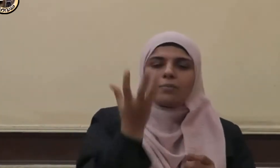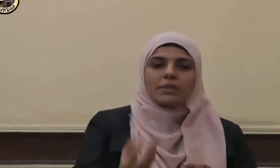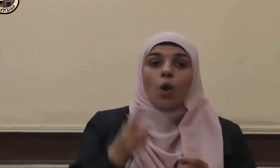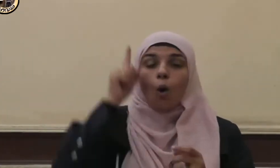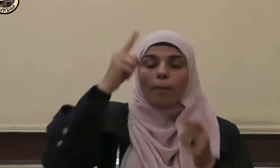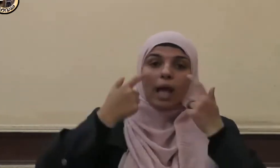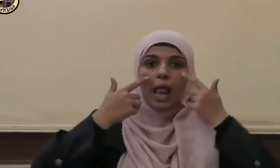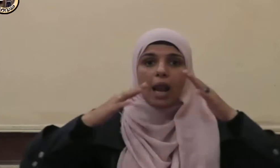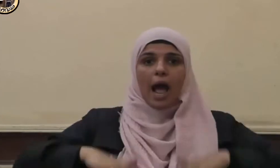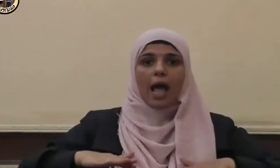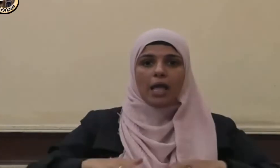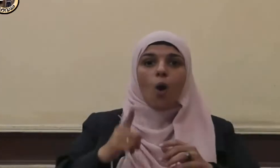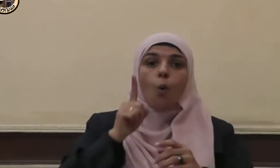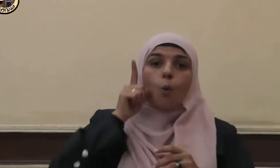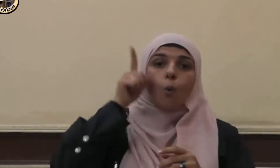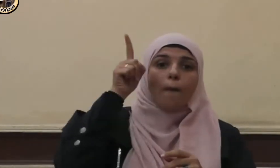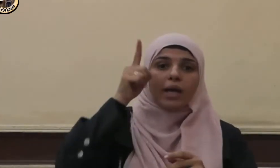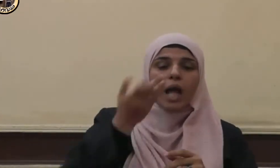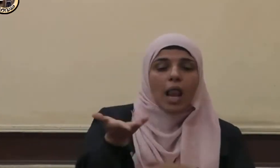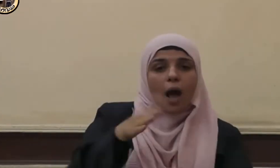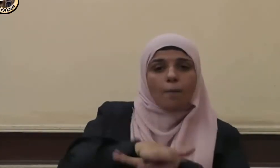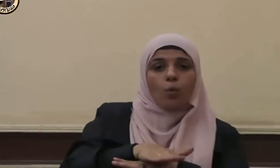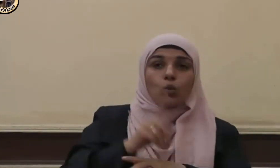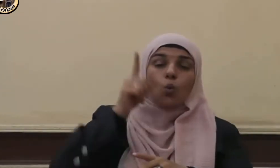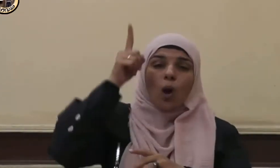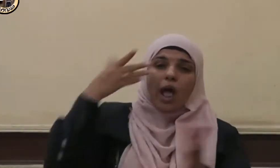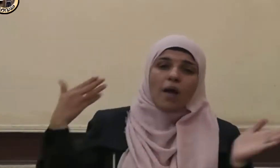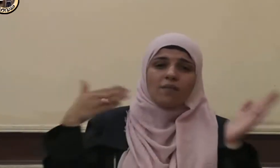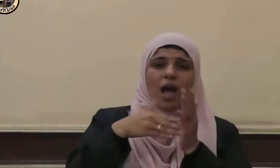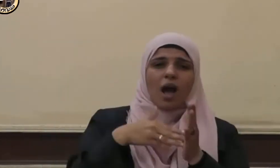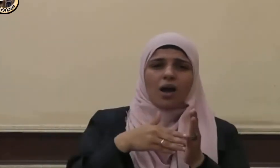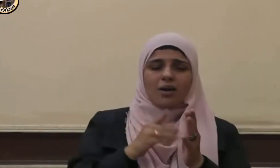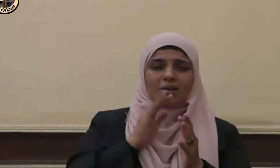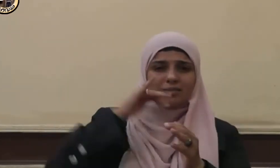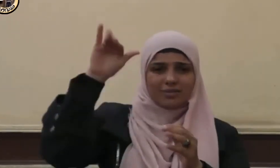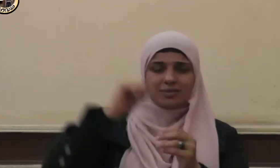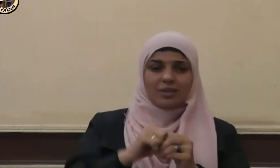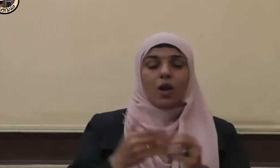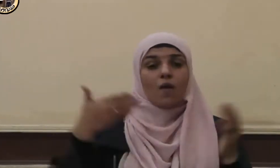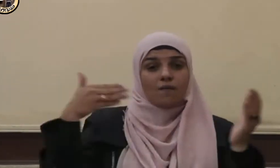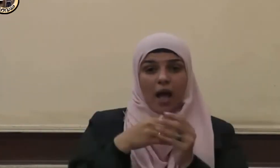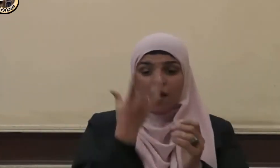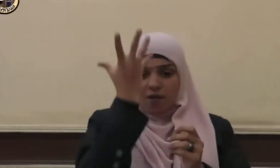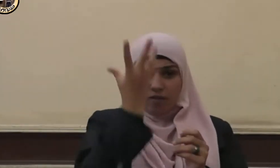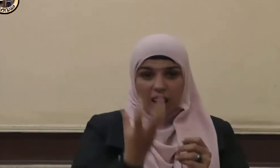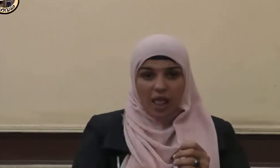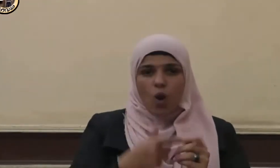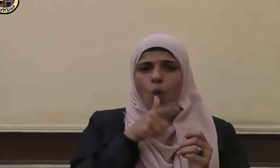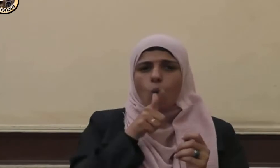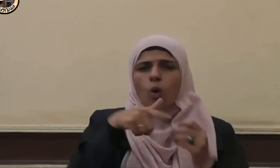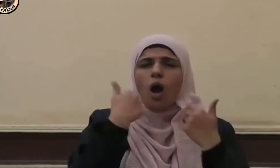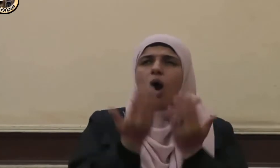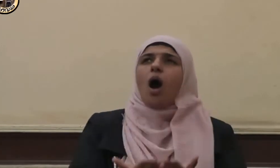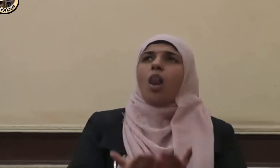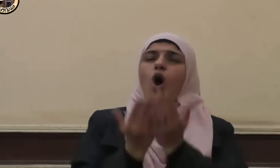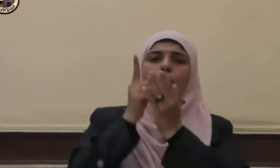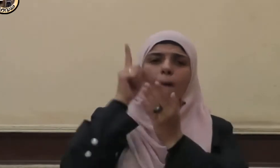وبك نموت وإليك النشور وإذا أمسى قال اللهم بك أمسينا